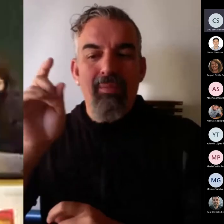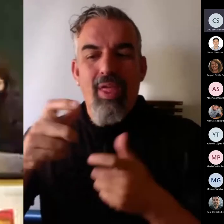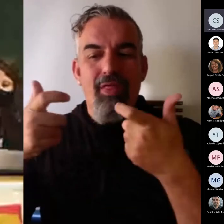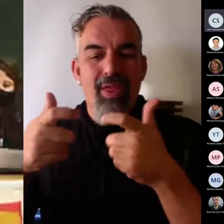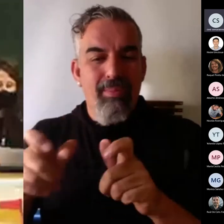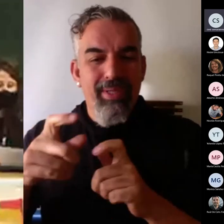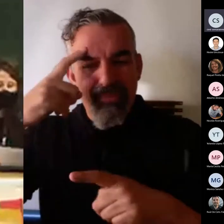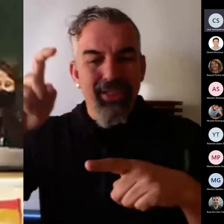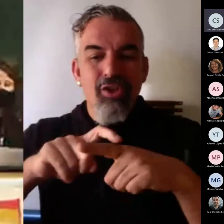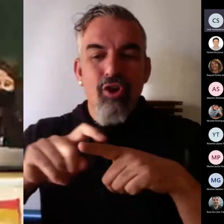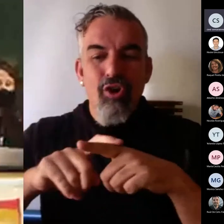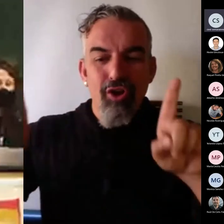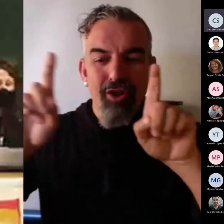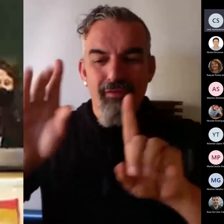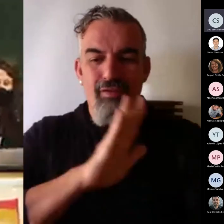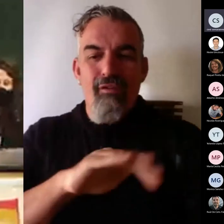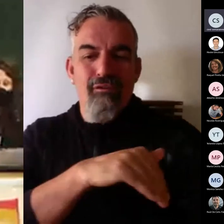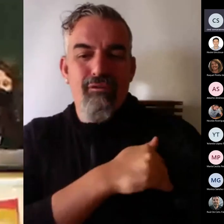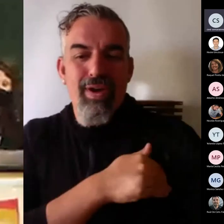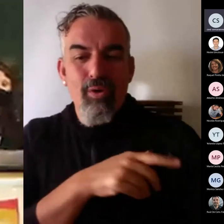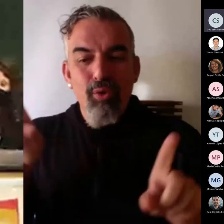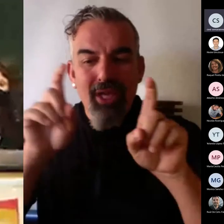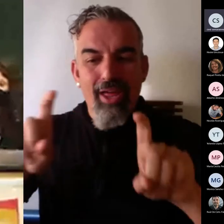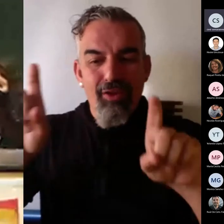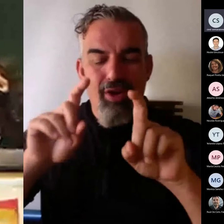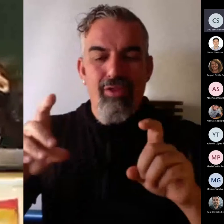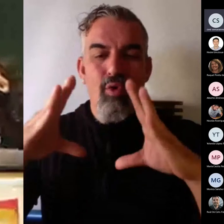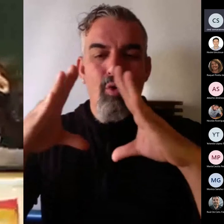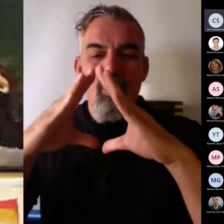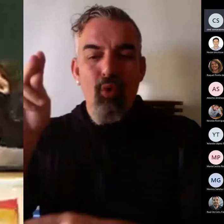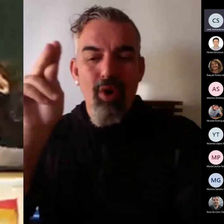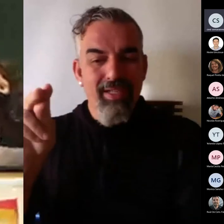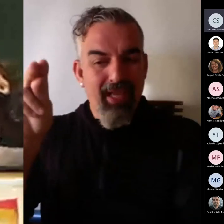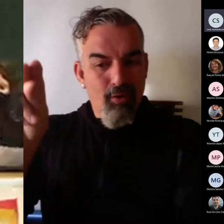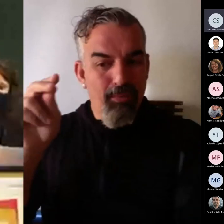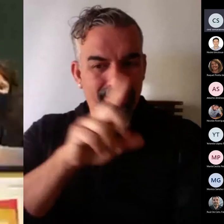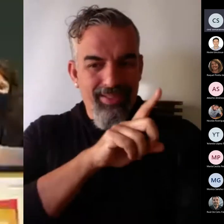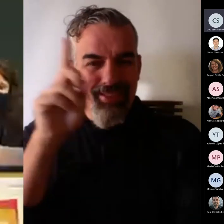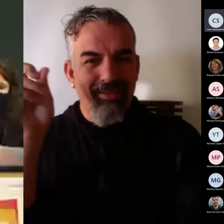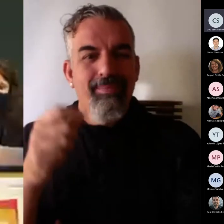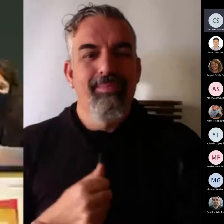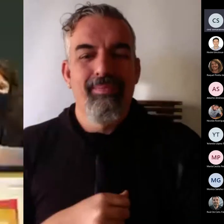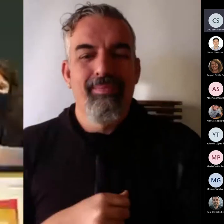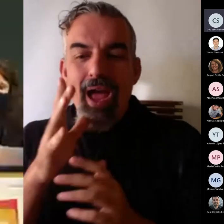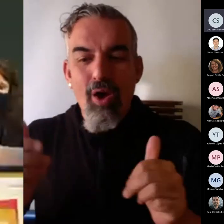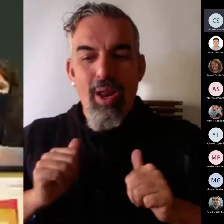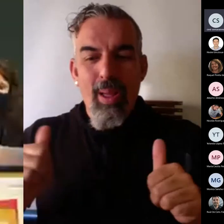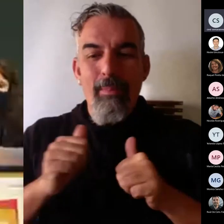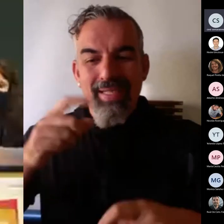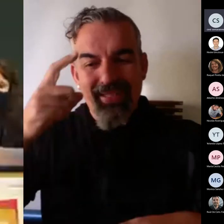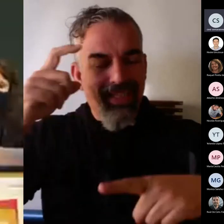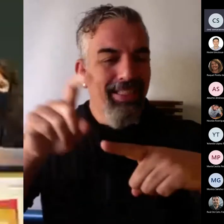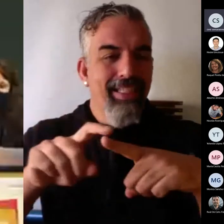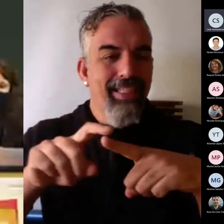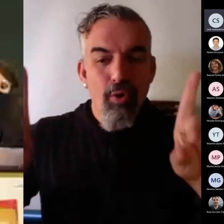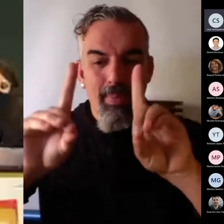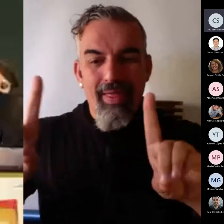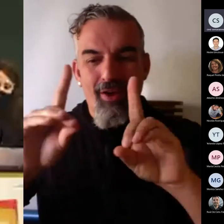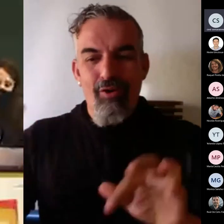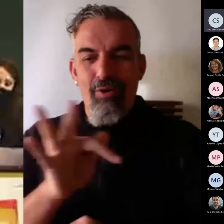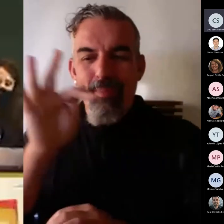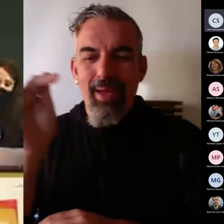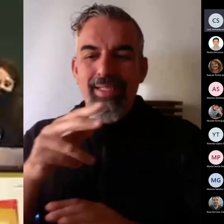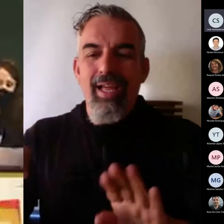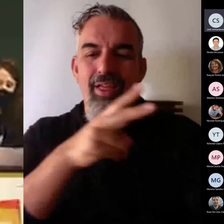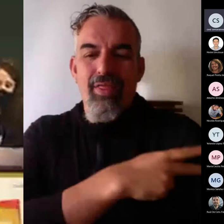Educación de la Facultad de Educación de la Universidad Complutense de Madrid. Es coordinador del Máster en Psicotecología y delegado del Decano para